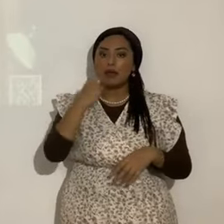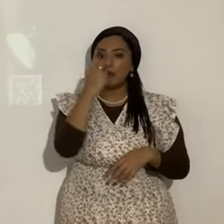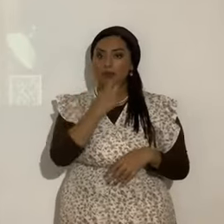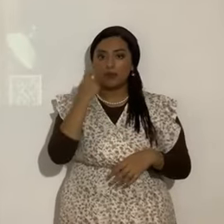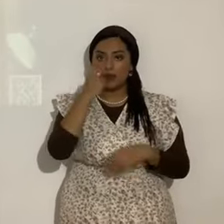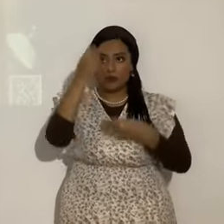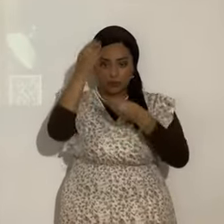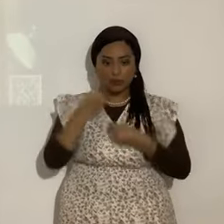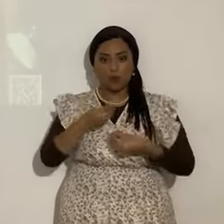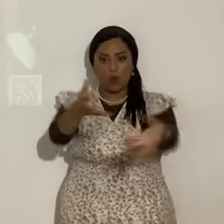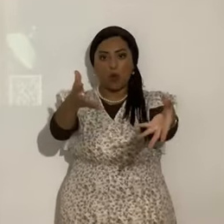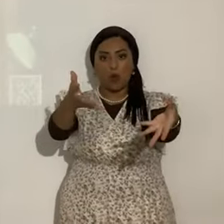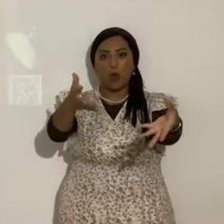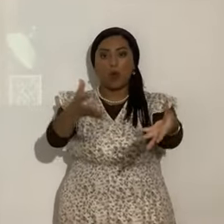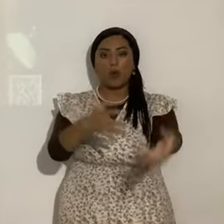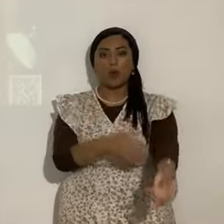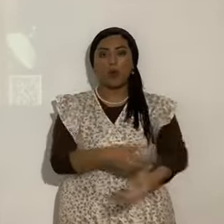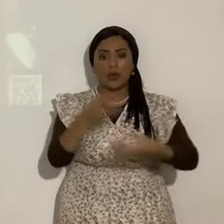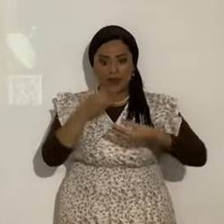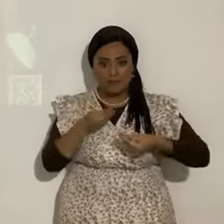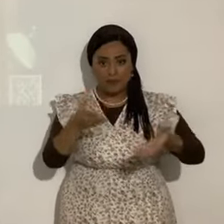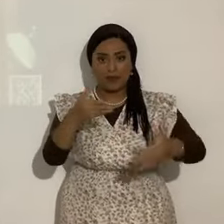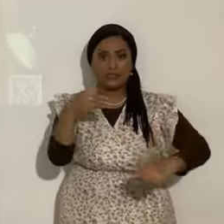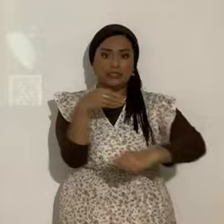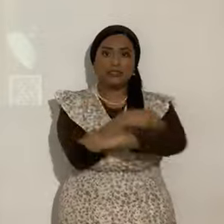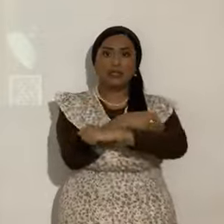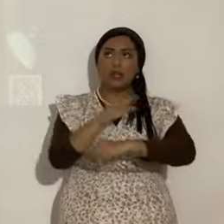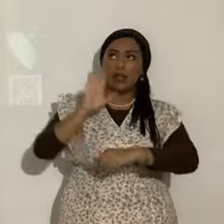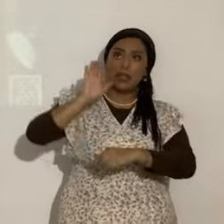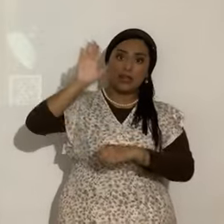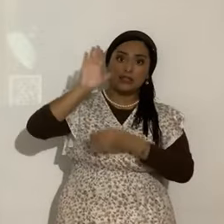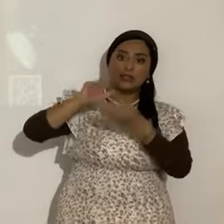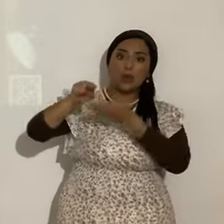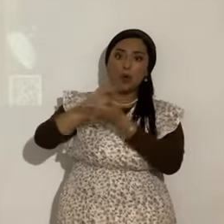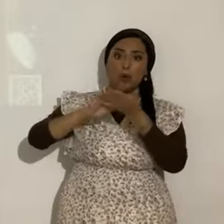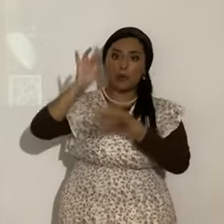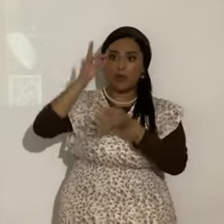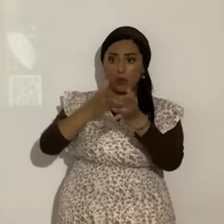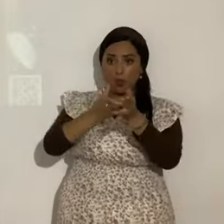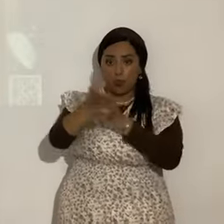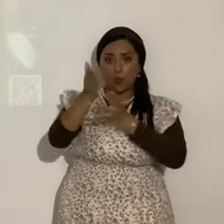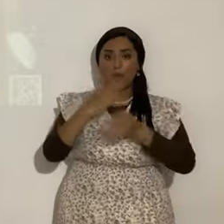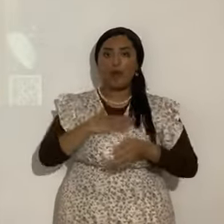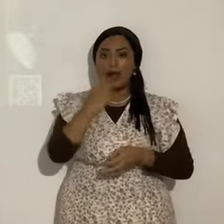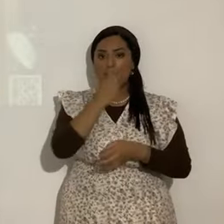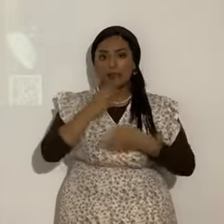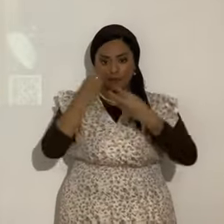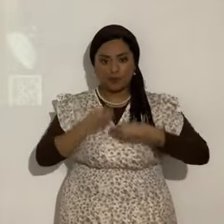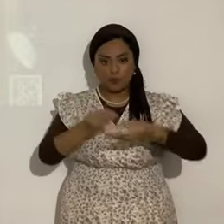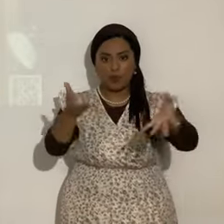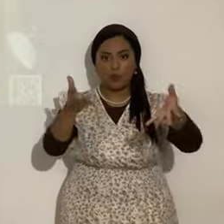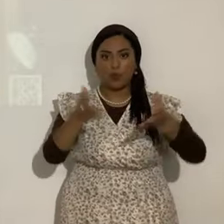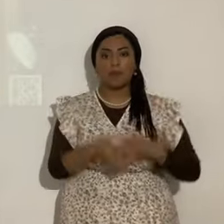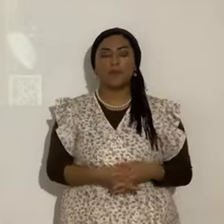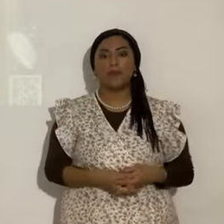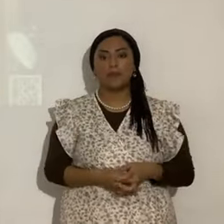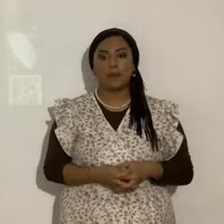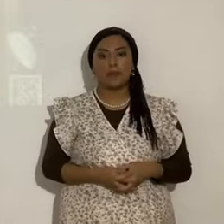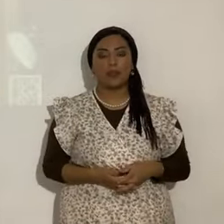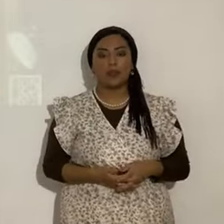Que salga. Que salga. La fuerza de su bendito espíritu. A través de mis labios. Bueno. Entonces. Pongan mucha